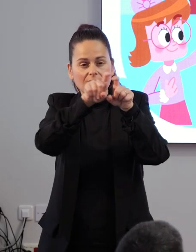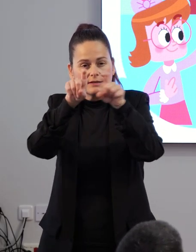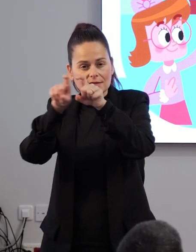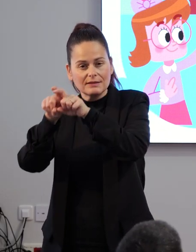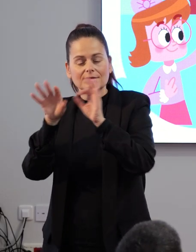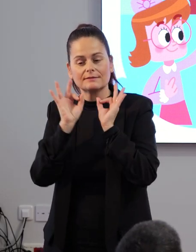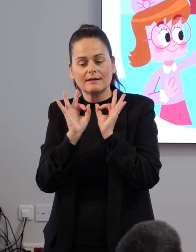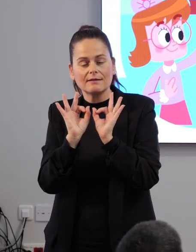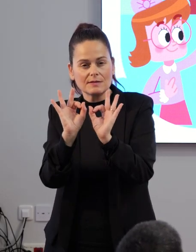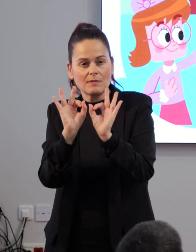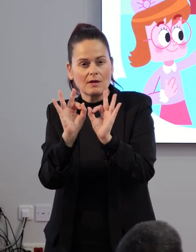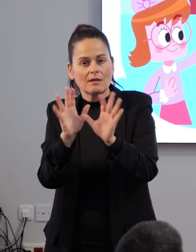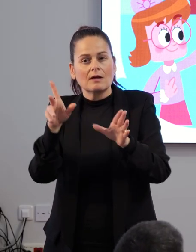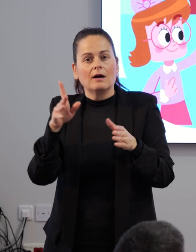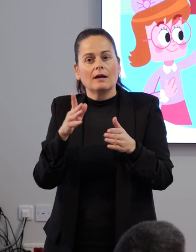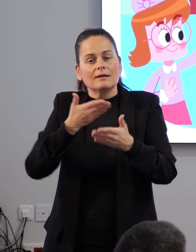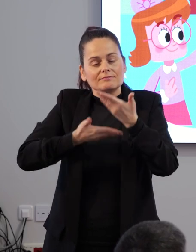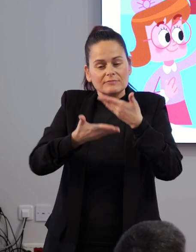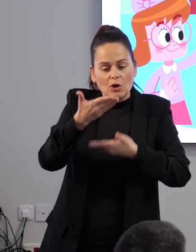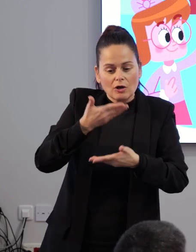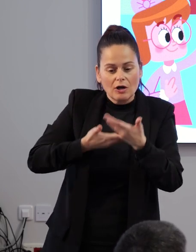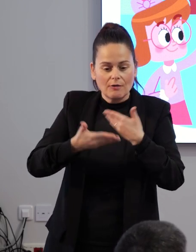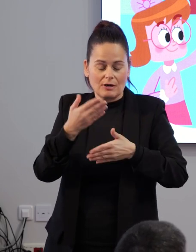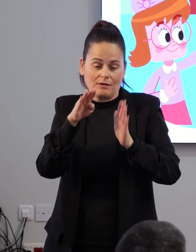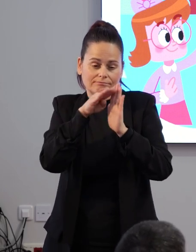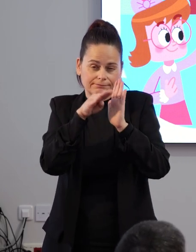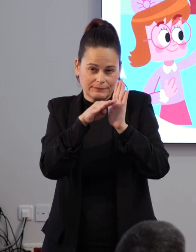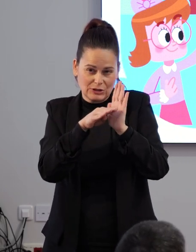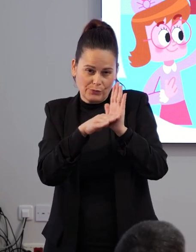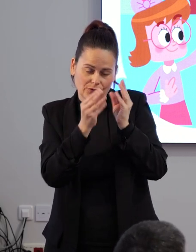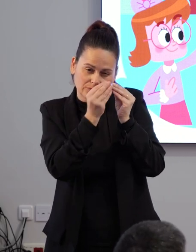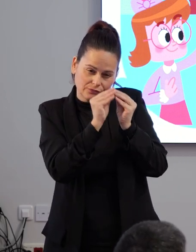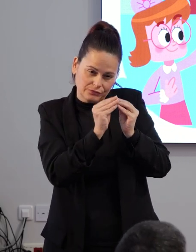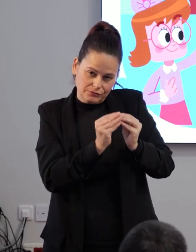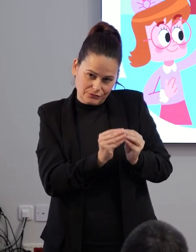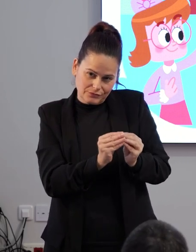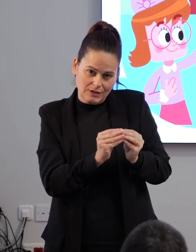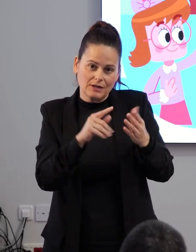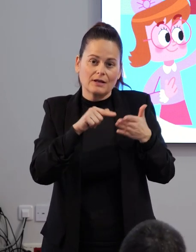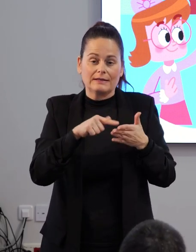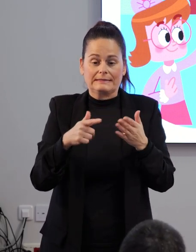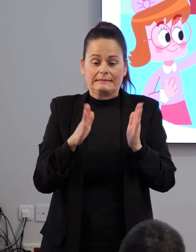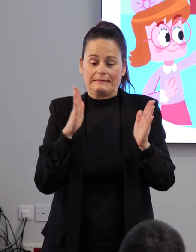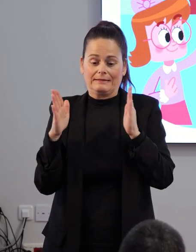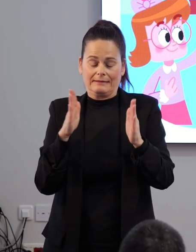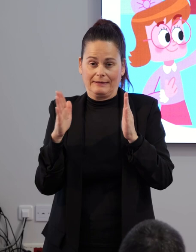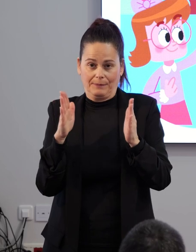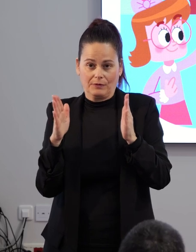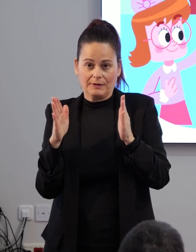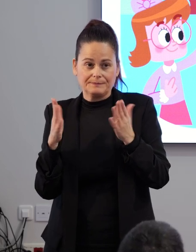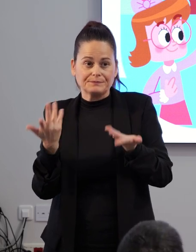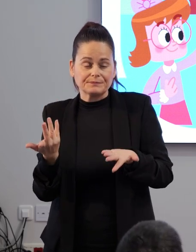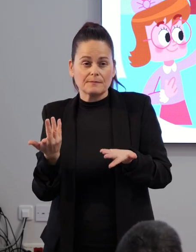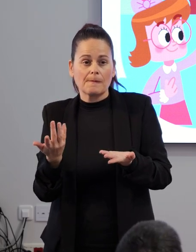y, especialmente, a aquellas que han colaborado en la realización de este programa que se va a desarrollar en este semestre, como es